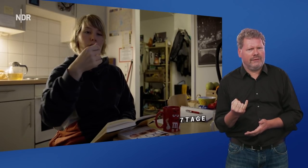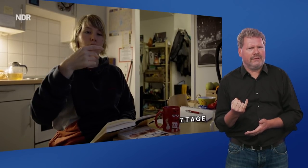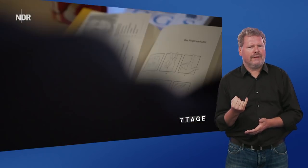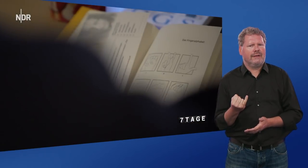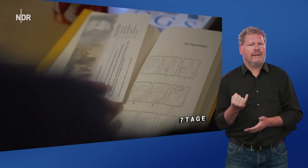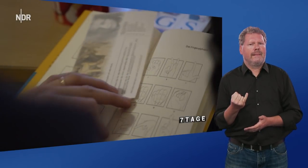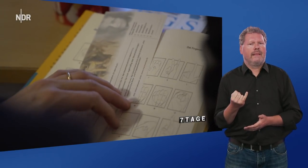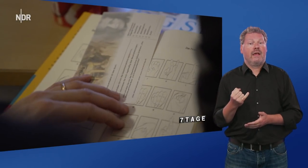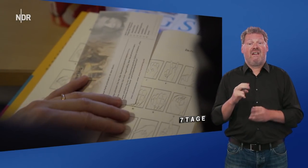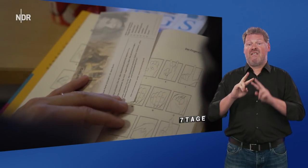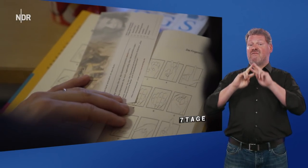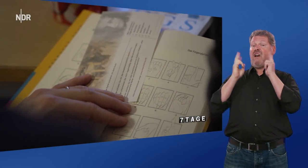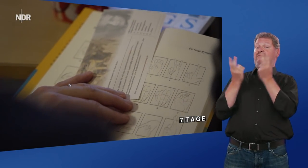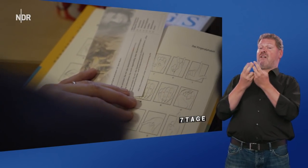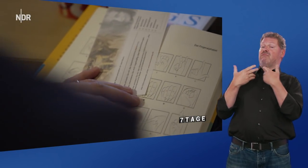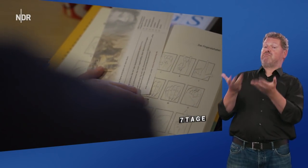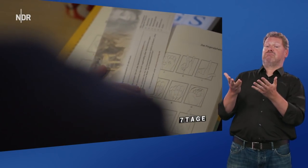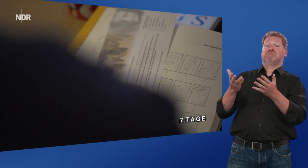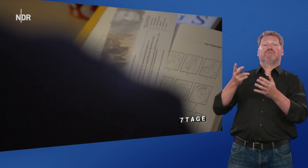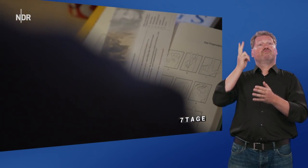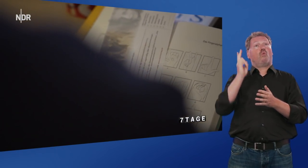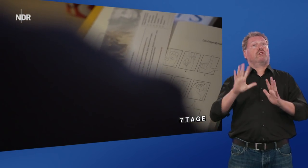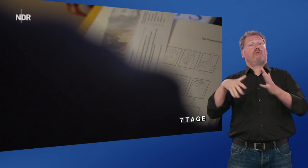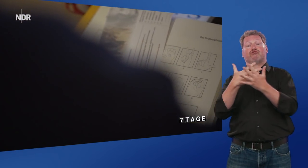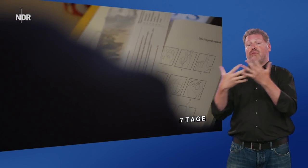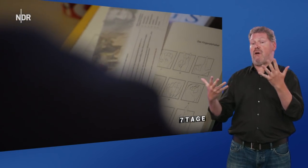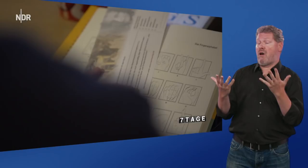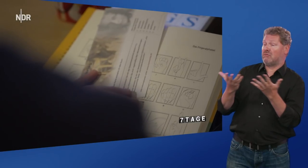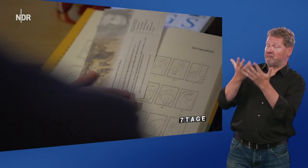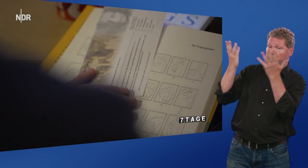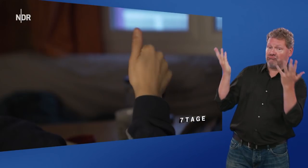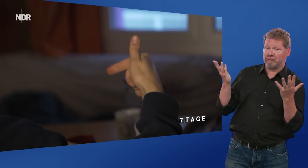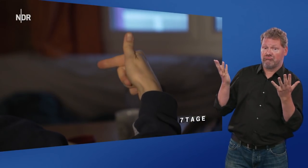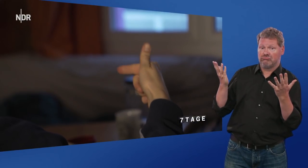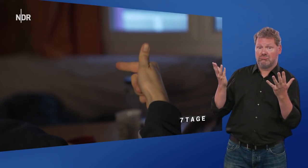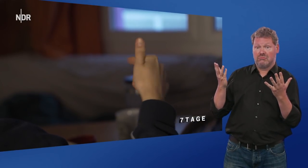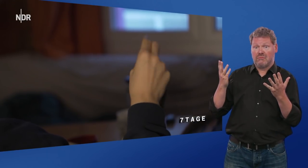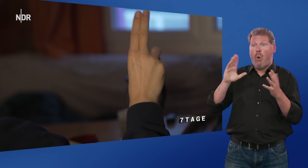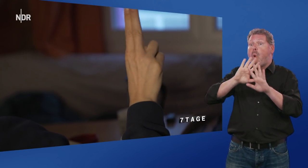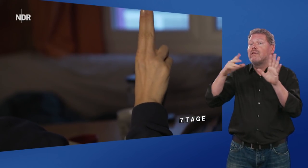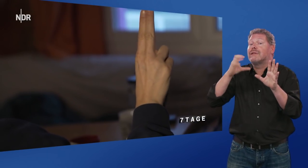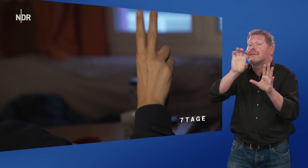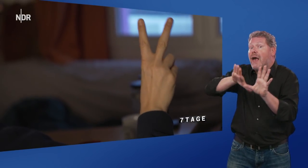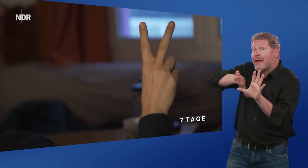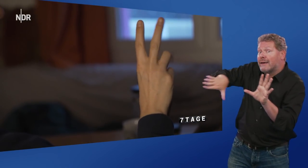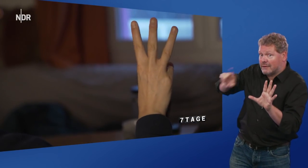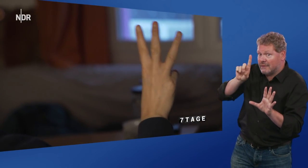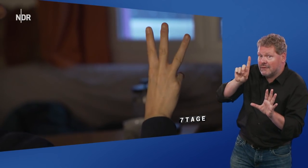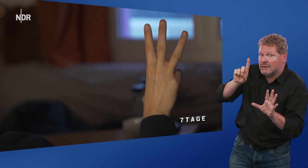G. Weltweit gibt es über 200 verschiedene Gebärdensprachen. Mal ganz abgesehen von den Dialekten. V. W.